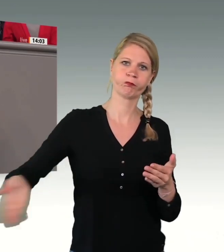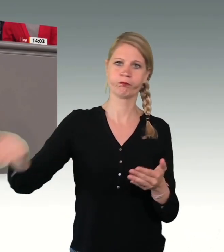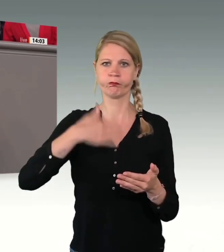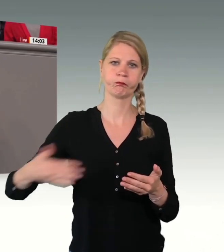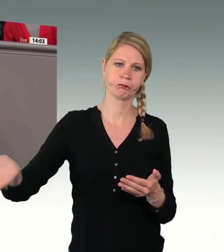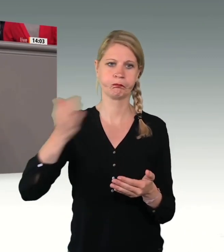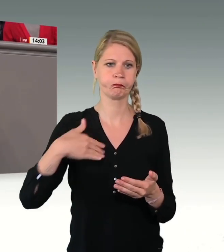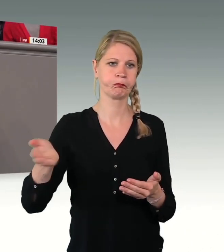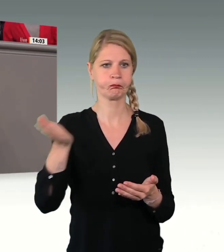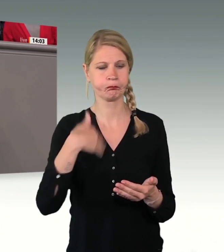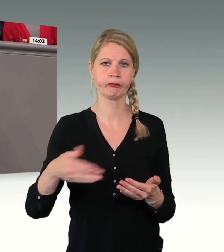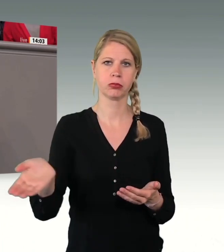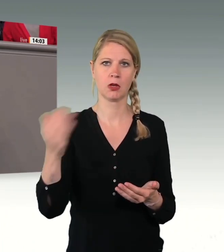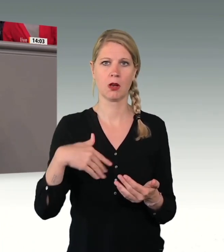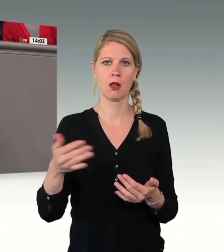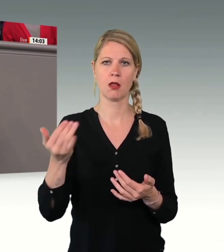mehr verlassen.